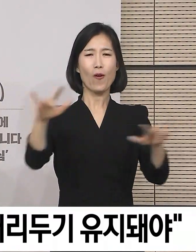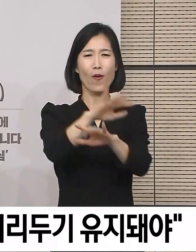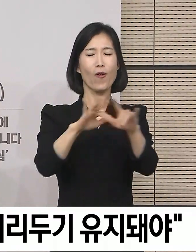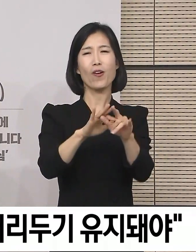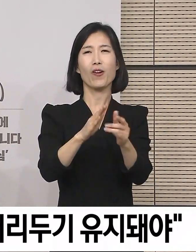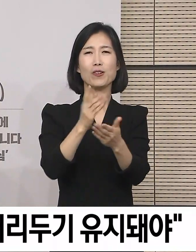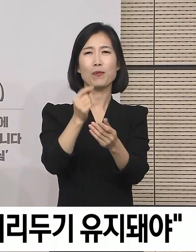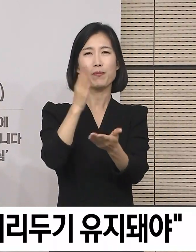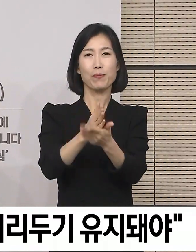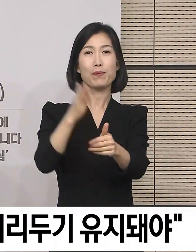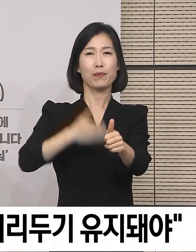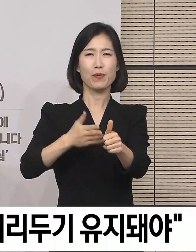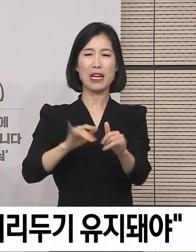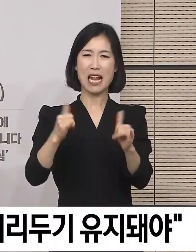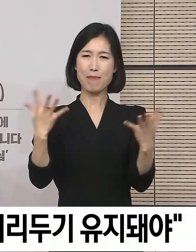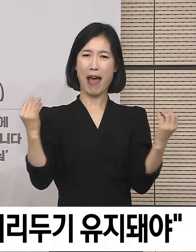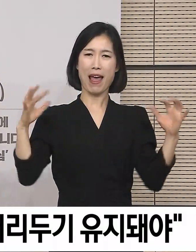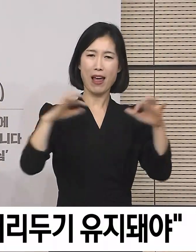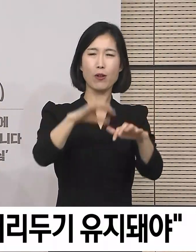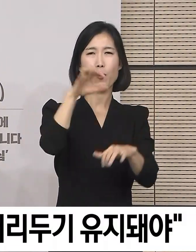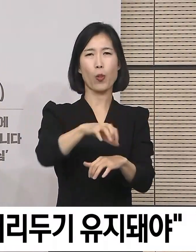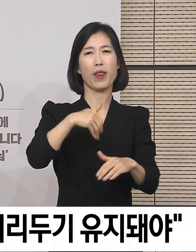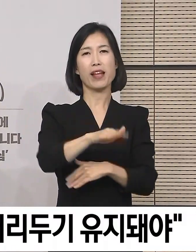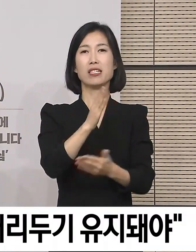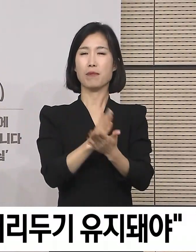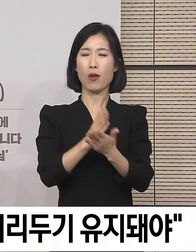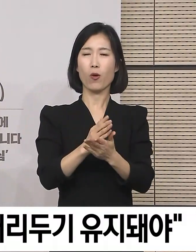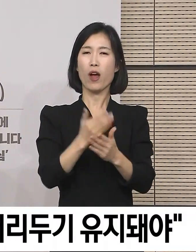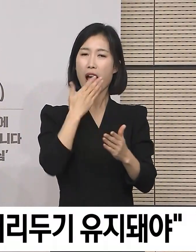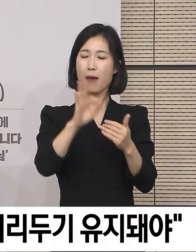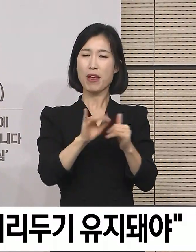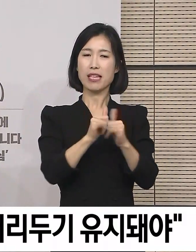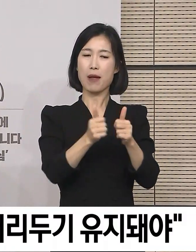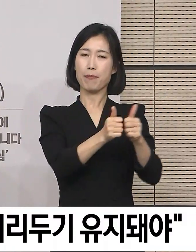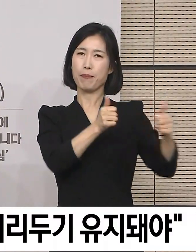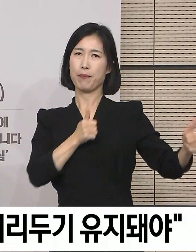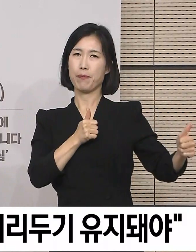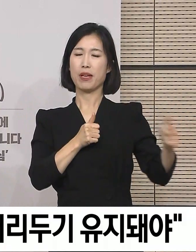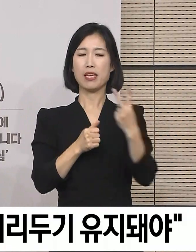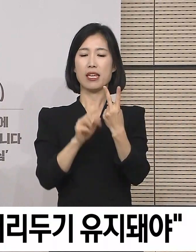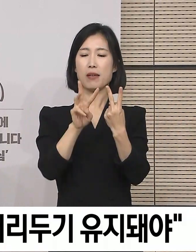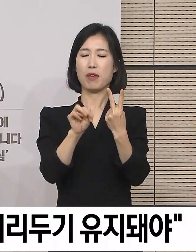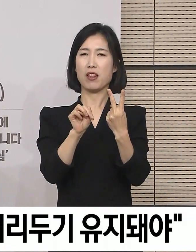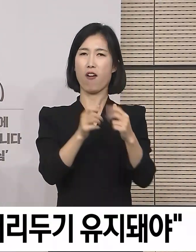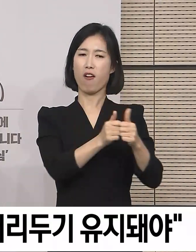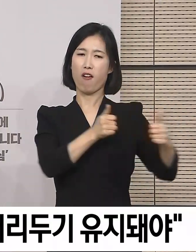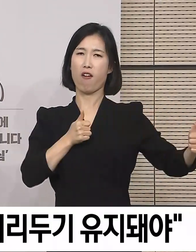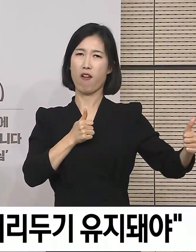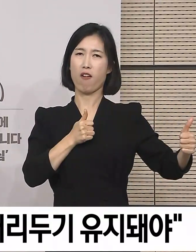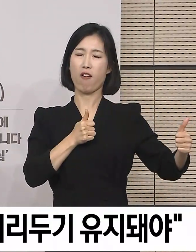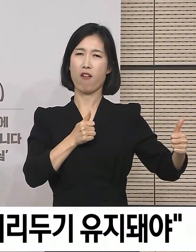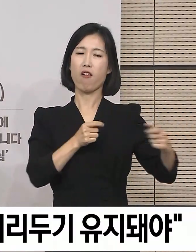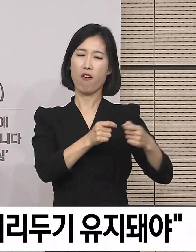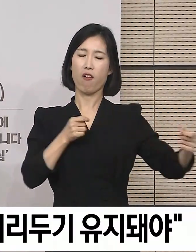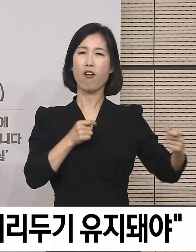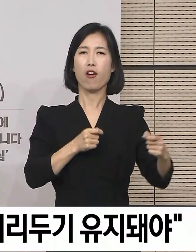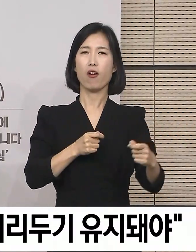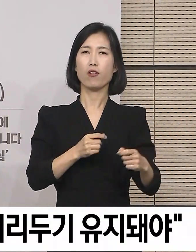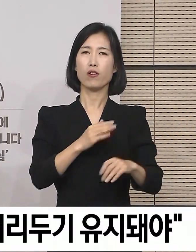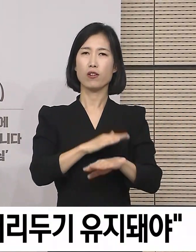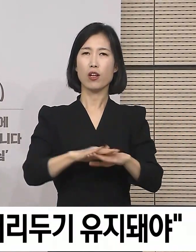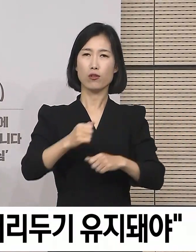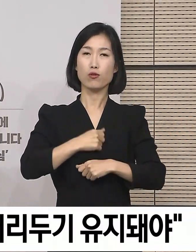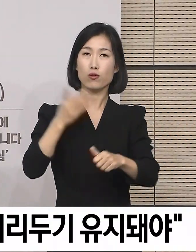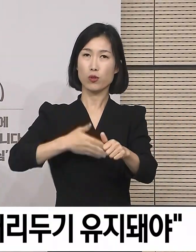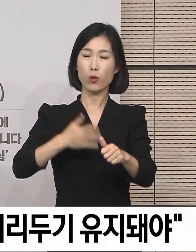밀집된 장소는 피해 주시고 가능한 한 사람과 2미드 이상의 물리적 그리두기를 거리를 유지하여 주시기 바라며